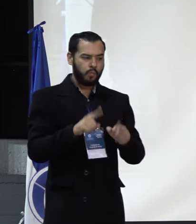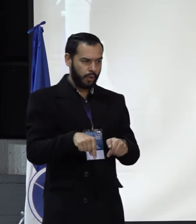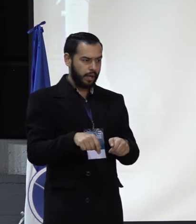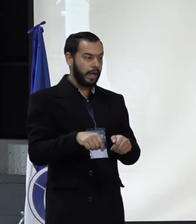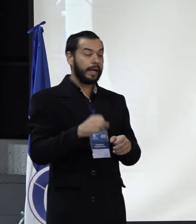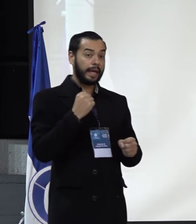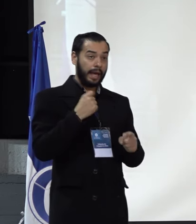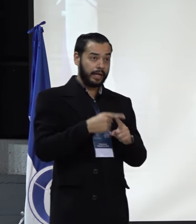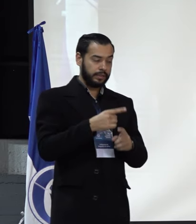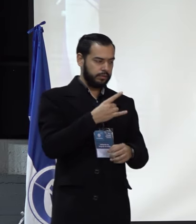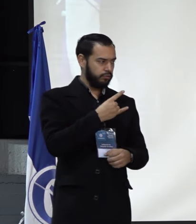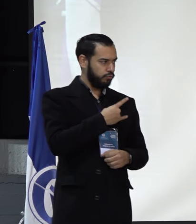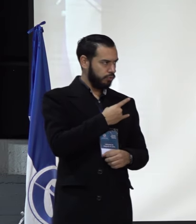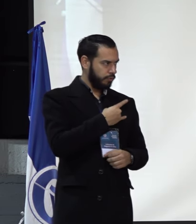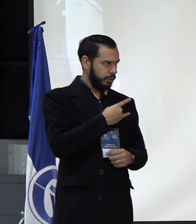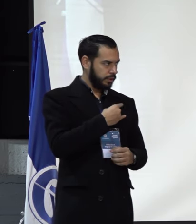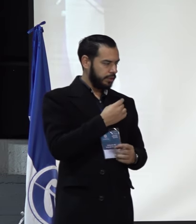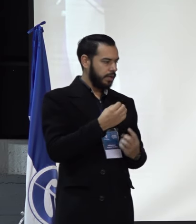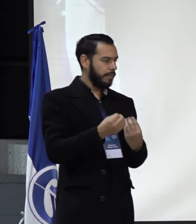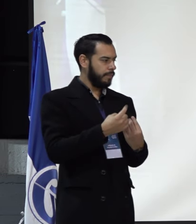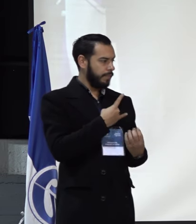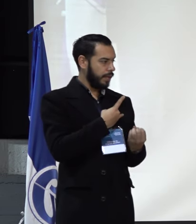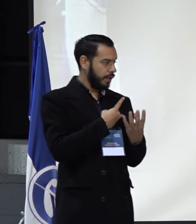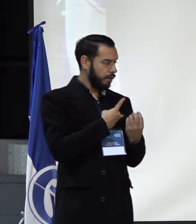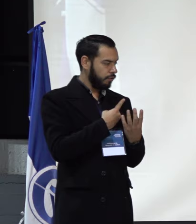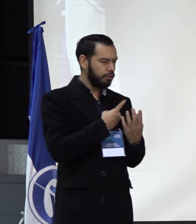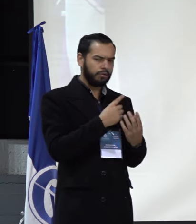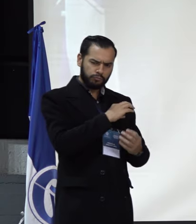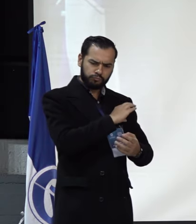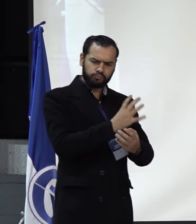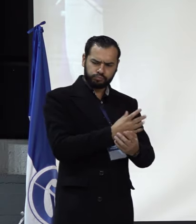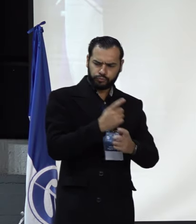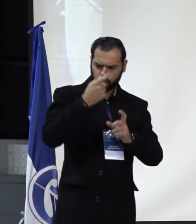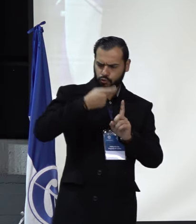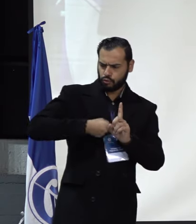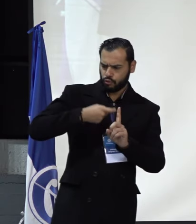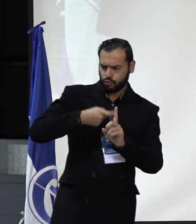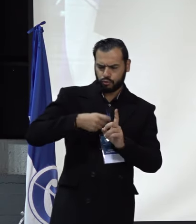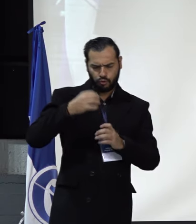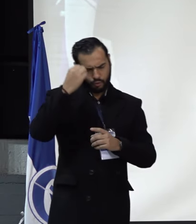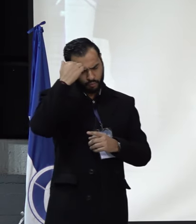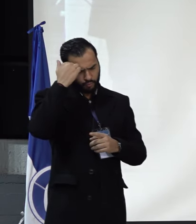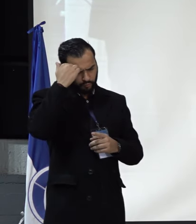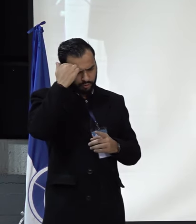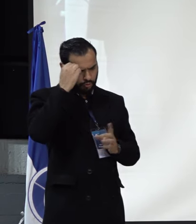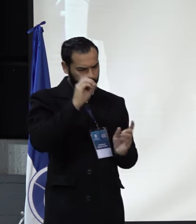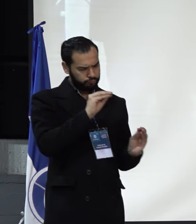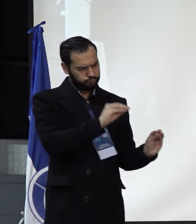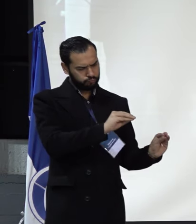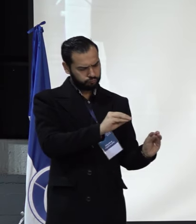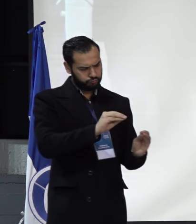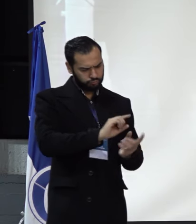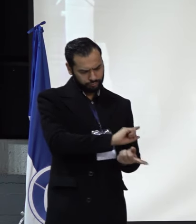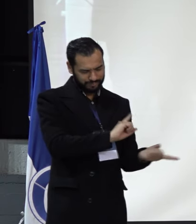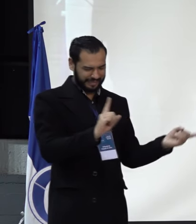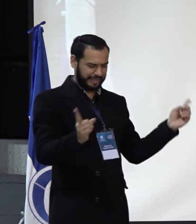universidad pedagógica, la egresada a la universidad pedagógica se empodere más de su rol docente como un agente transformador de la sociedad.